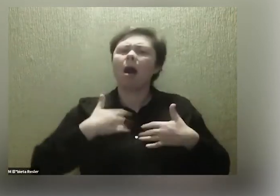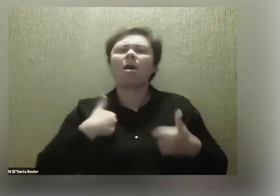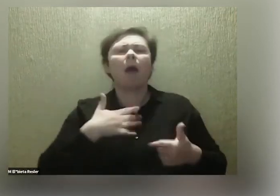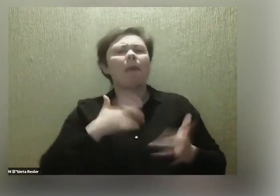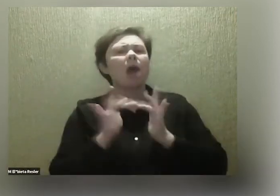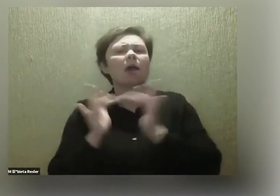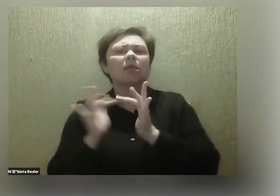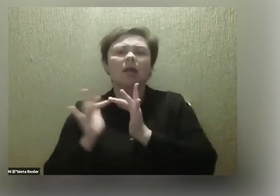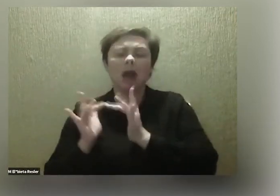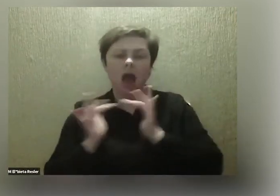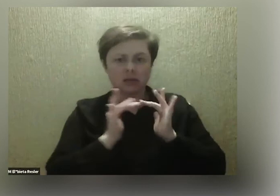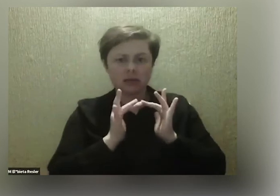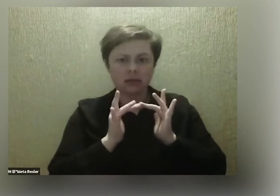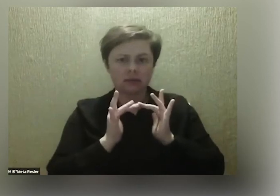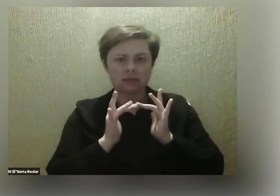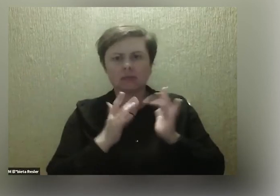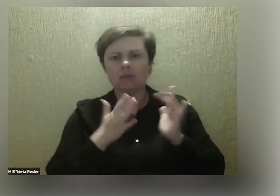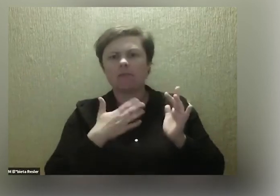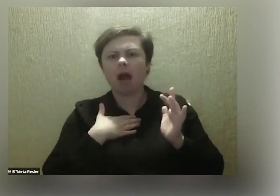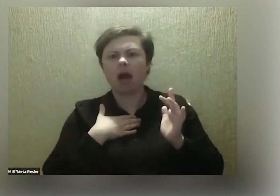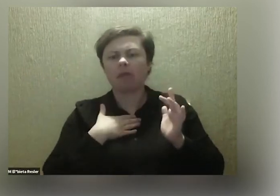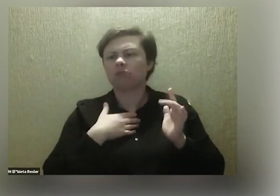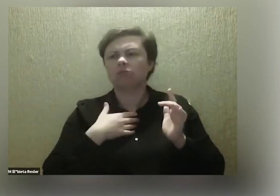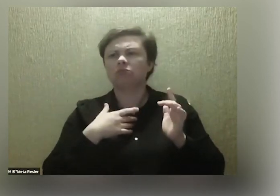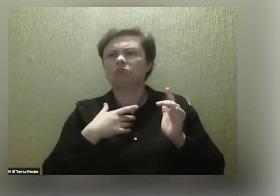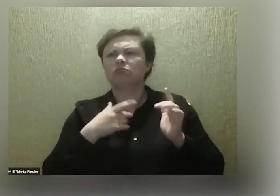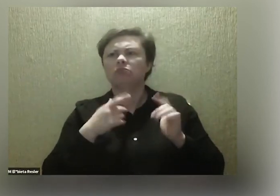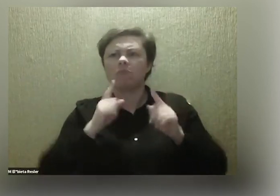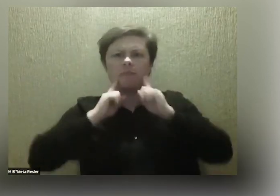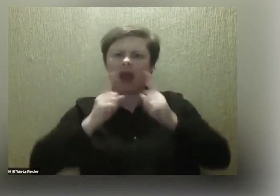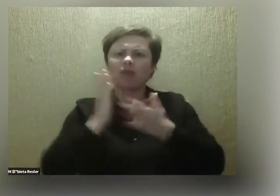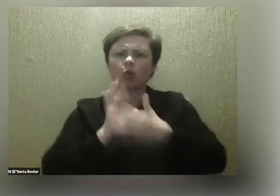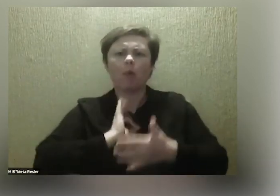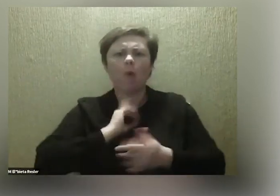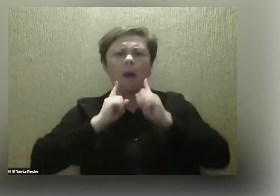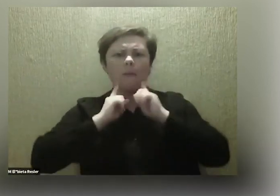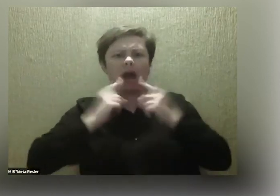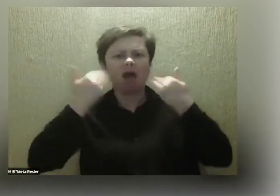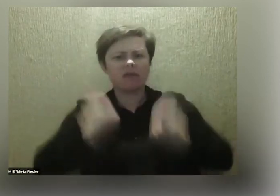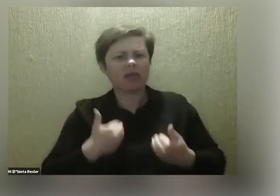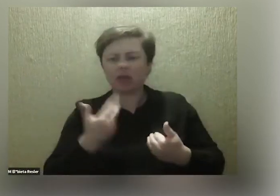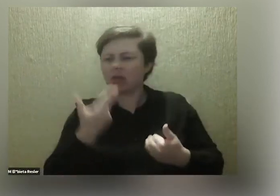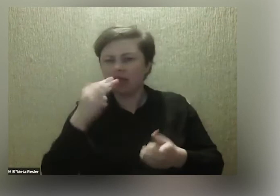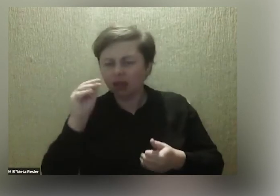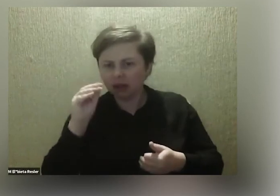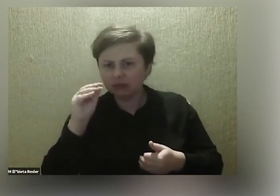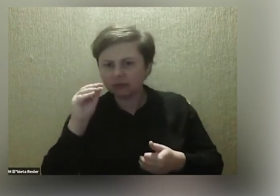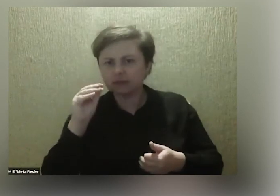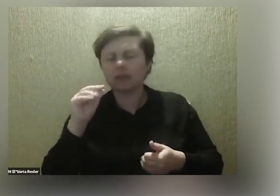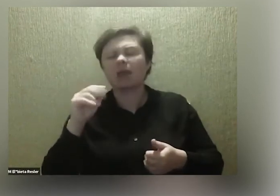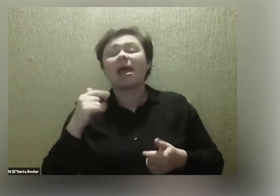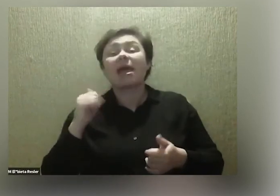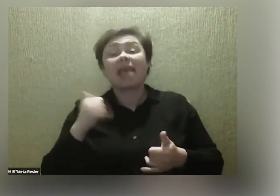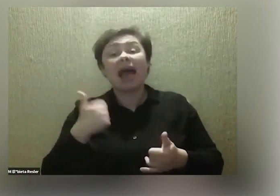ma jakiś monopol na jakąś prawdę. Bo ja kiedy się